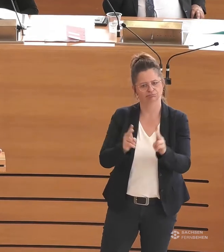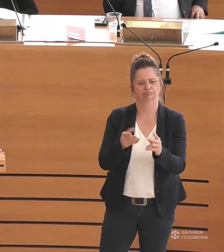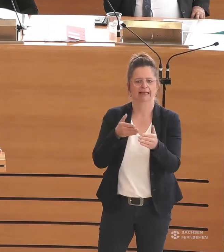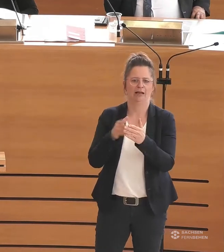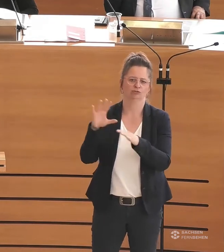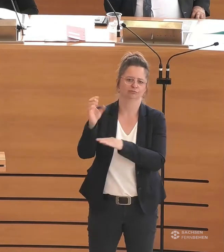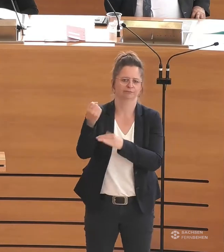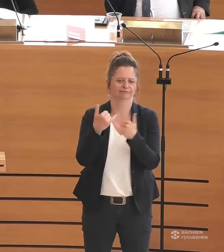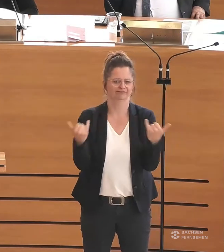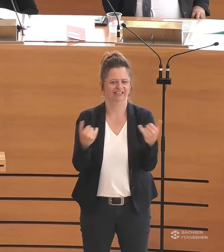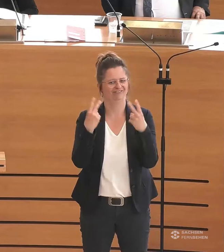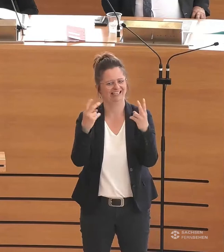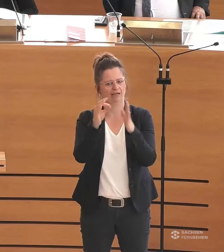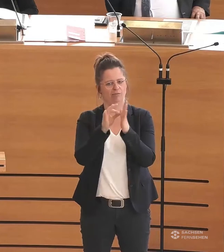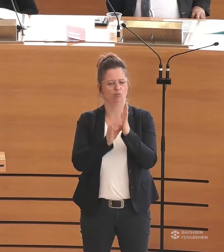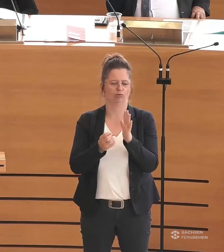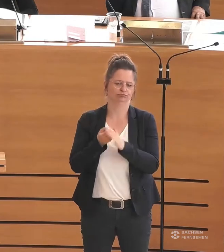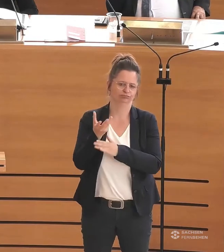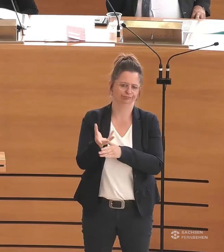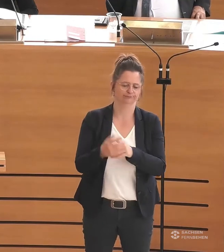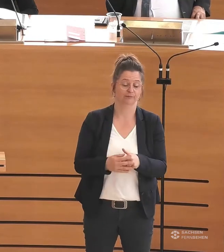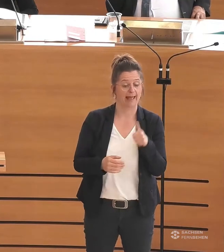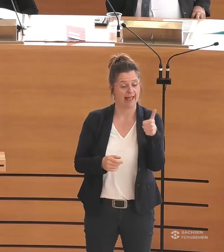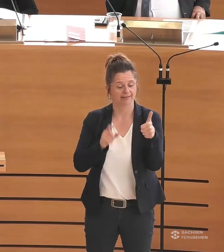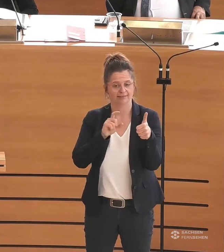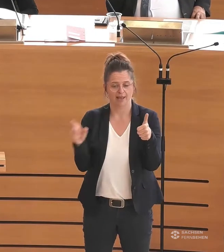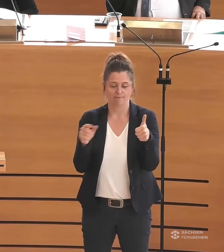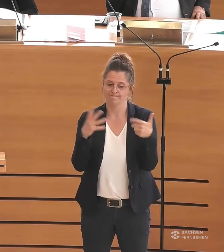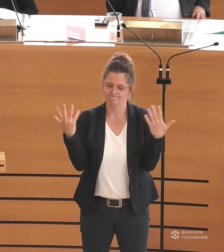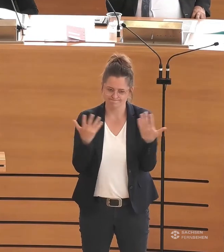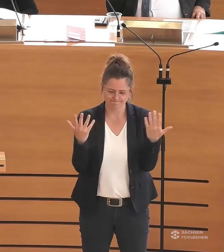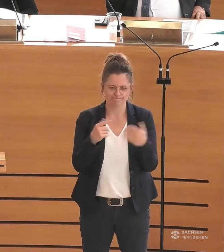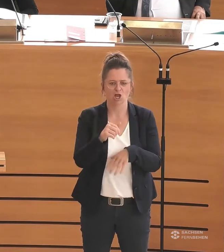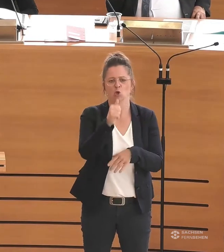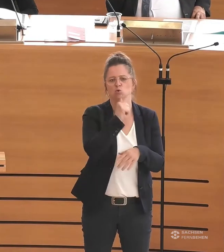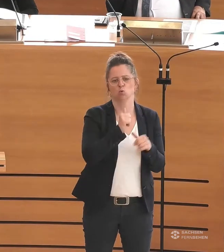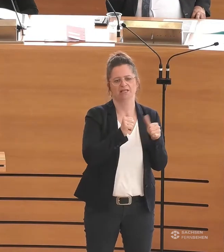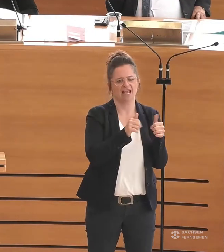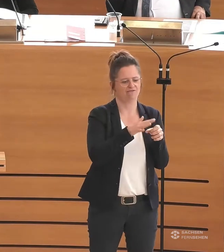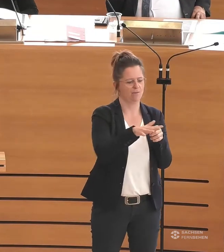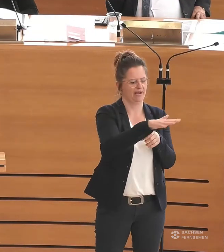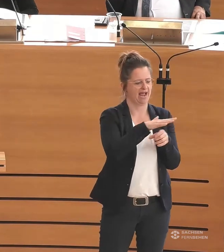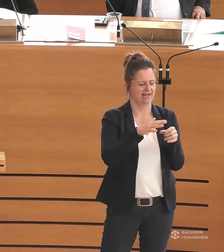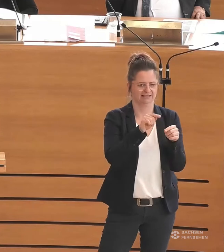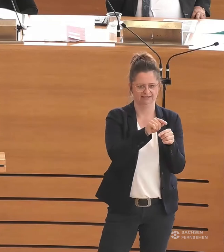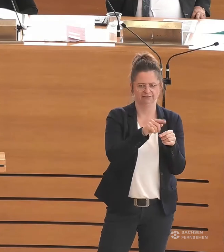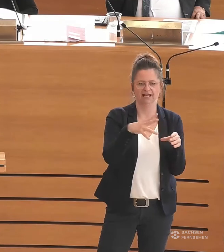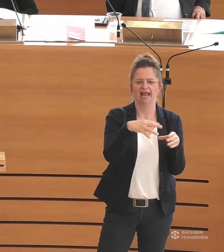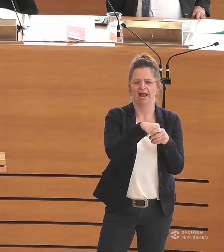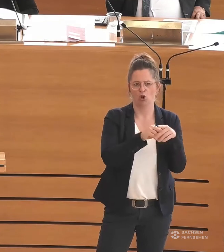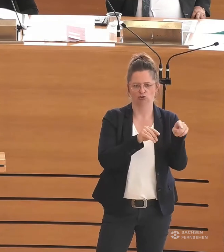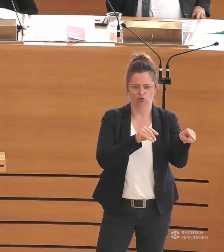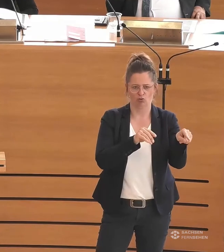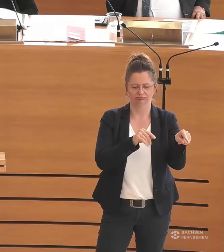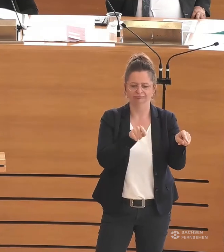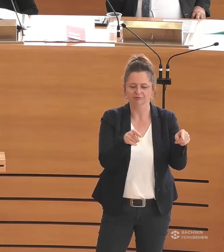Und eine Sache, die mir sehr am Herzen liegt, ist die Inklusion im Bereich der Jugendhilfe. Wir brauchen einfach noch viel